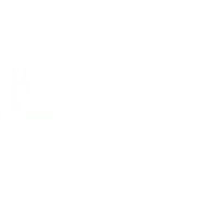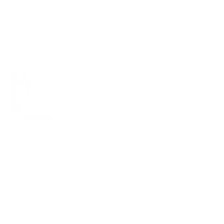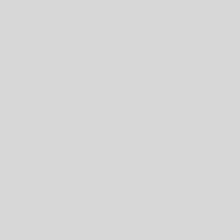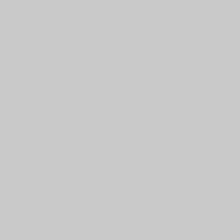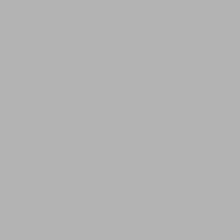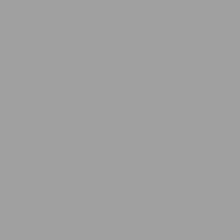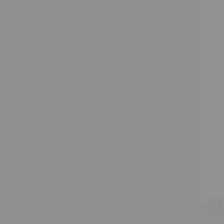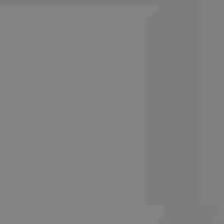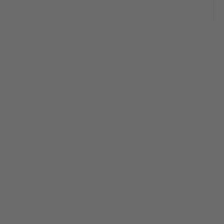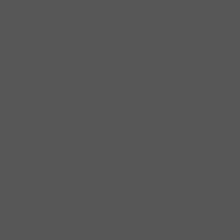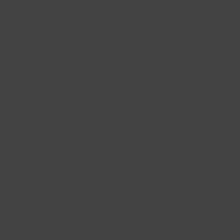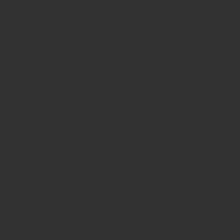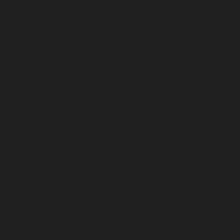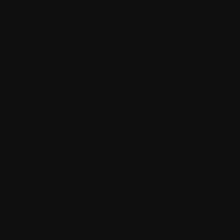Legenda